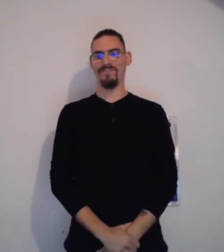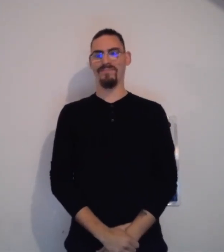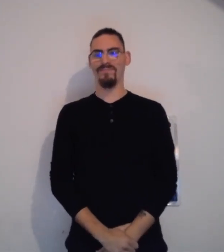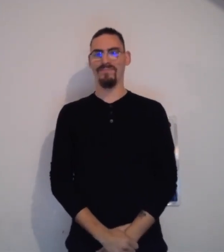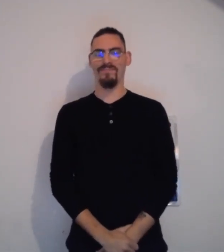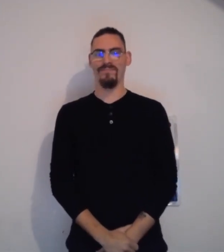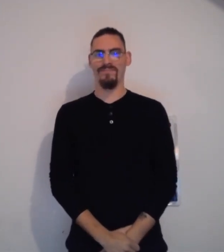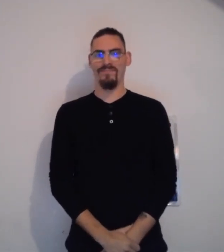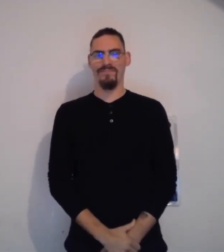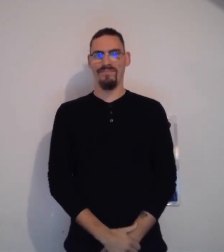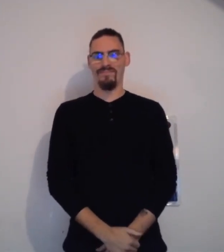signe.